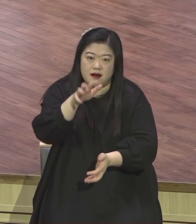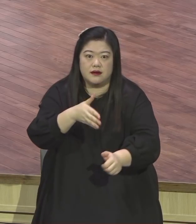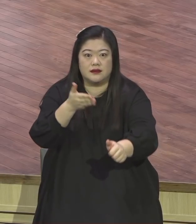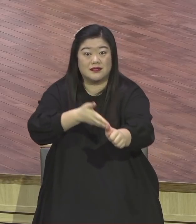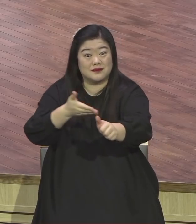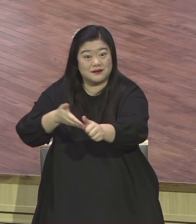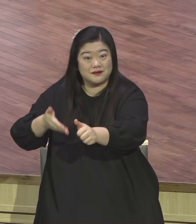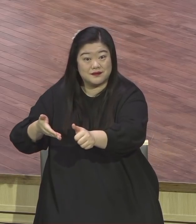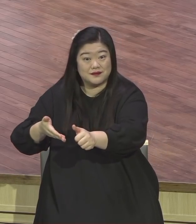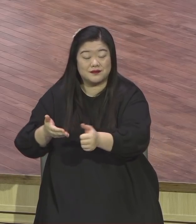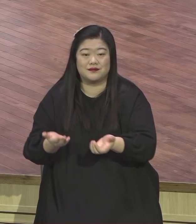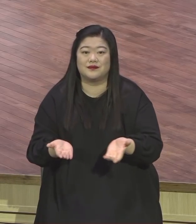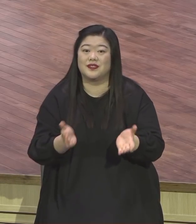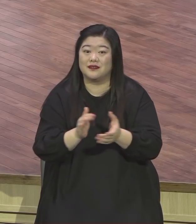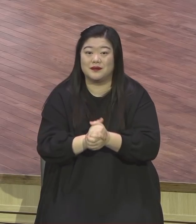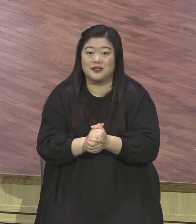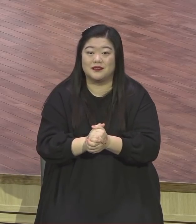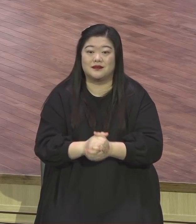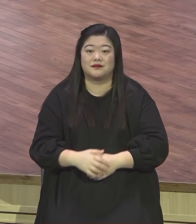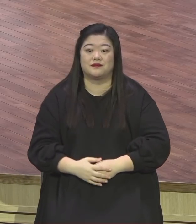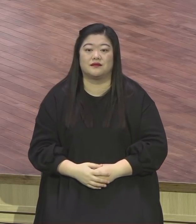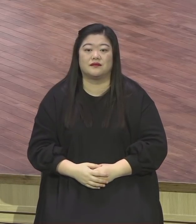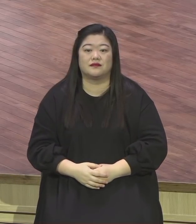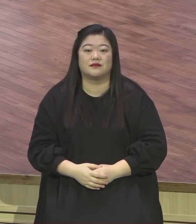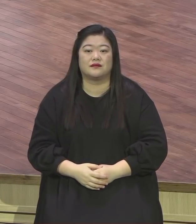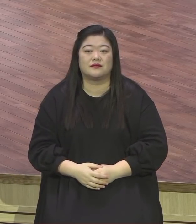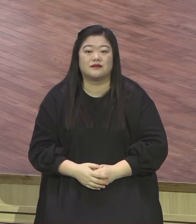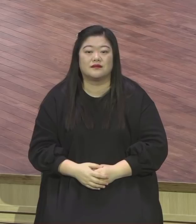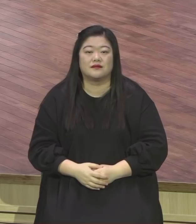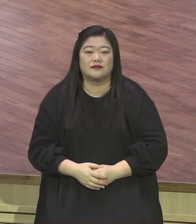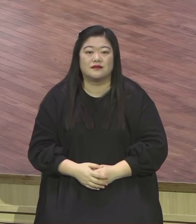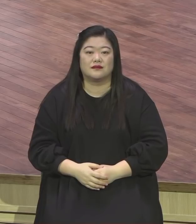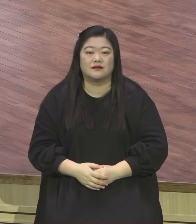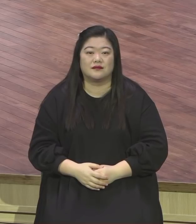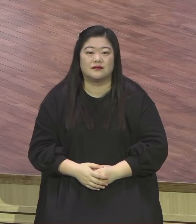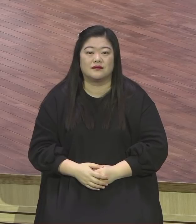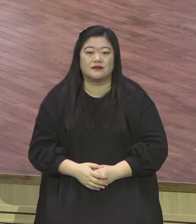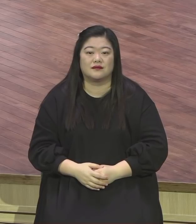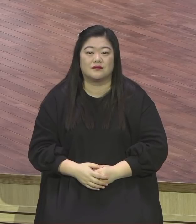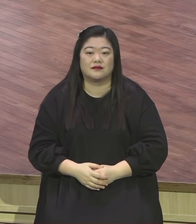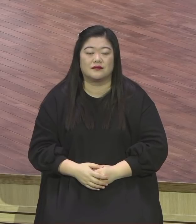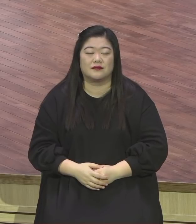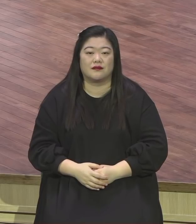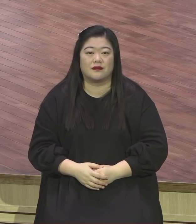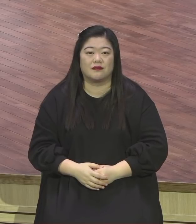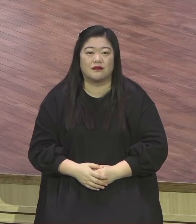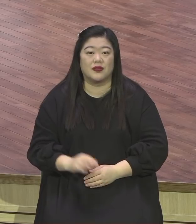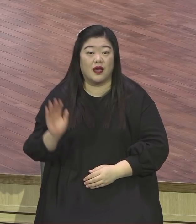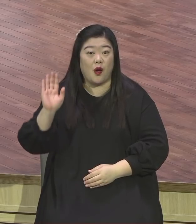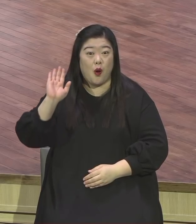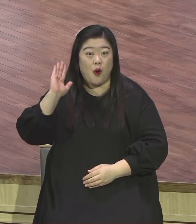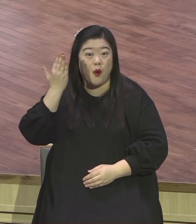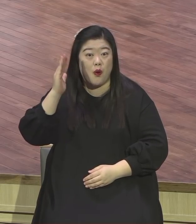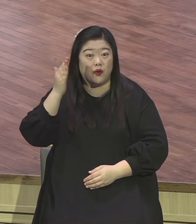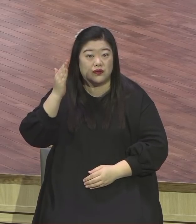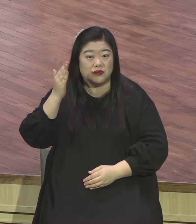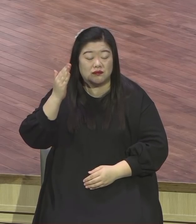아주 설교하기가 힘든 모든 말을 하기가 힘든 이런 비대면